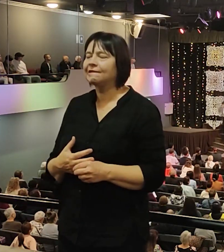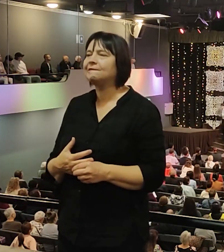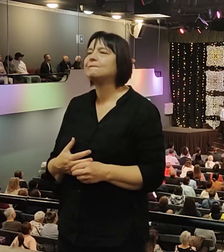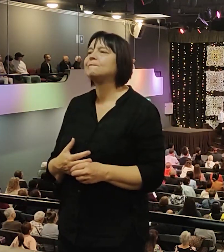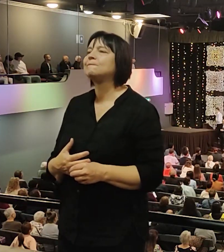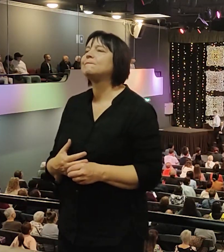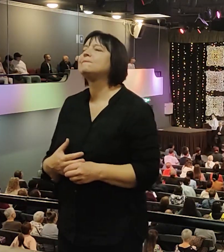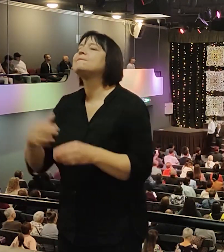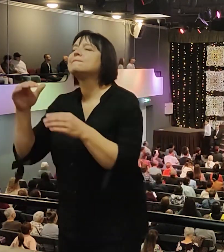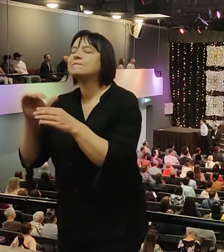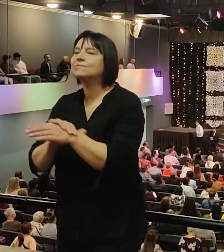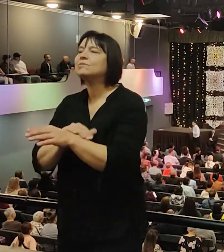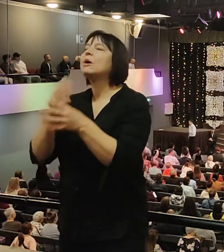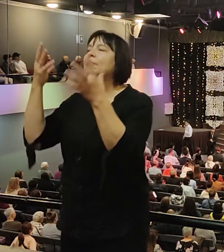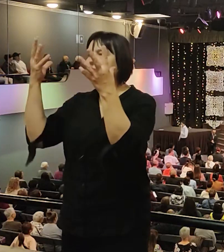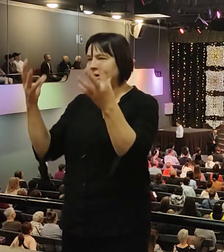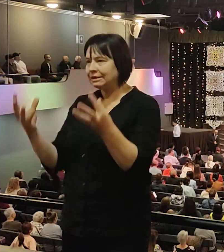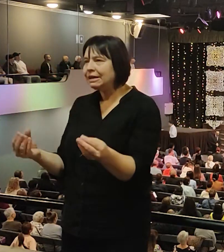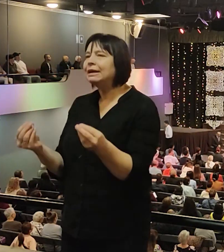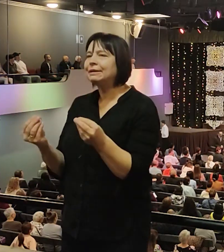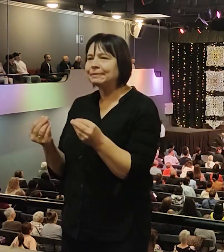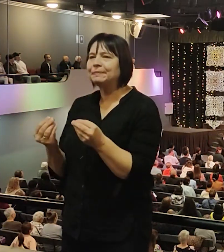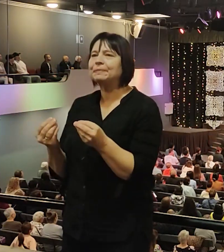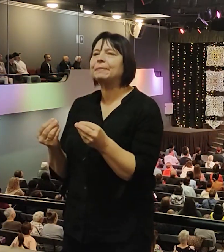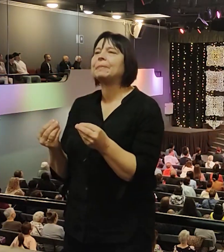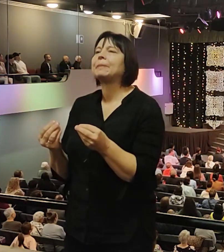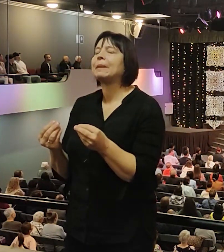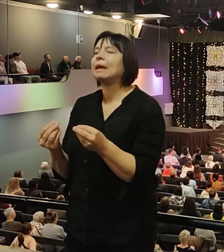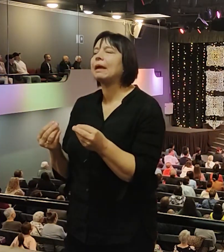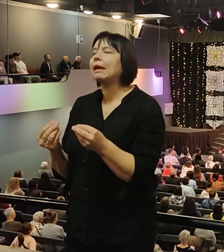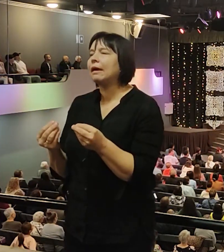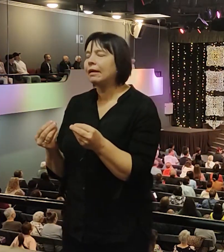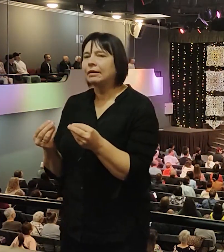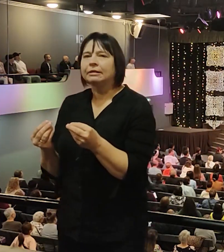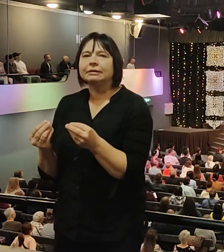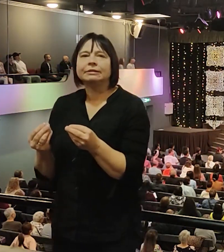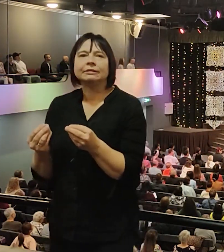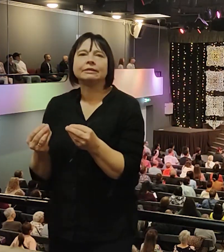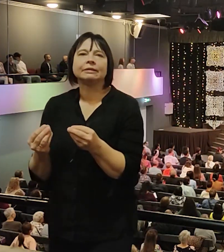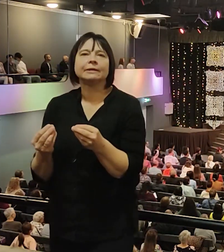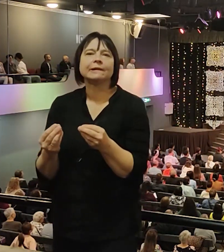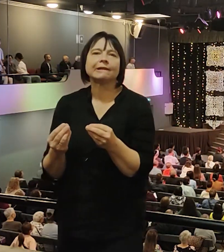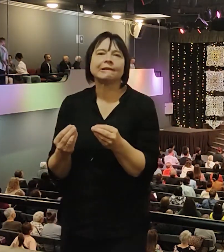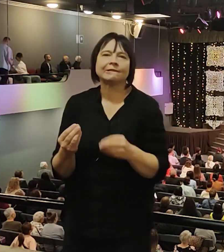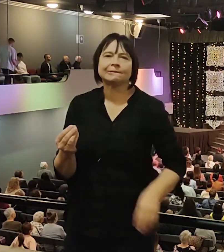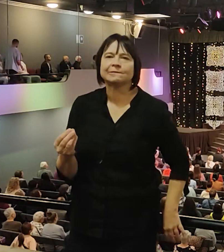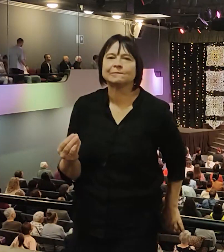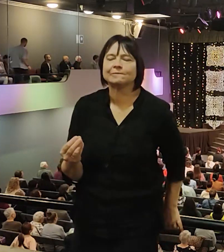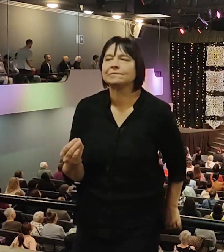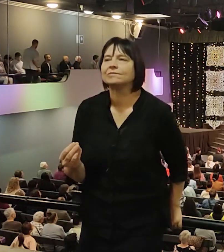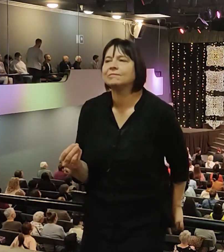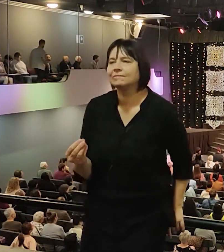Добрый день и от нас. Перед тем, как я нас немножко представлю, я